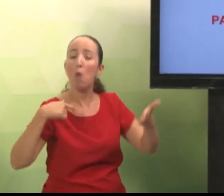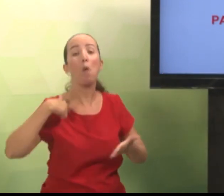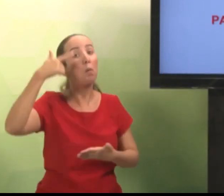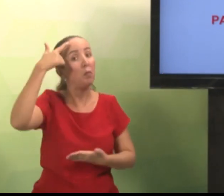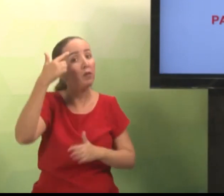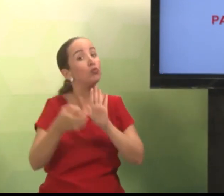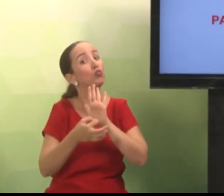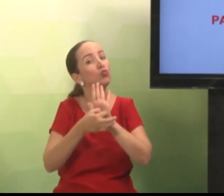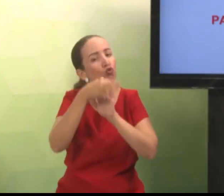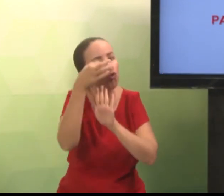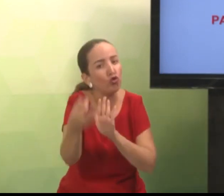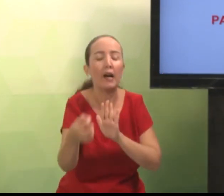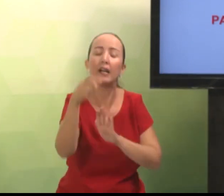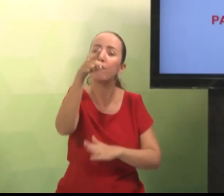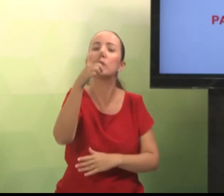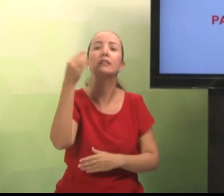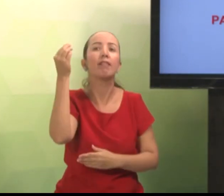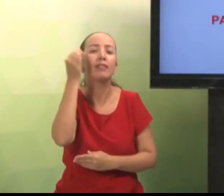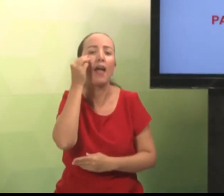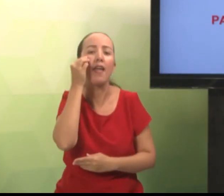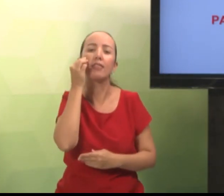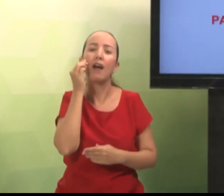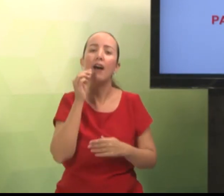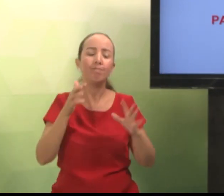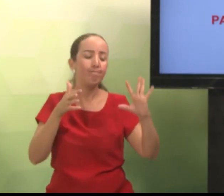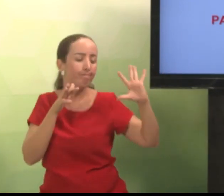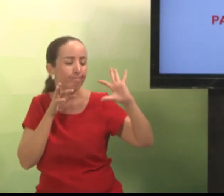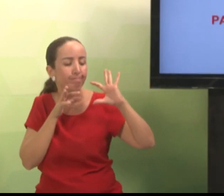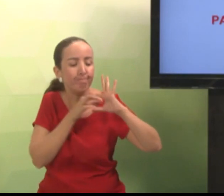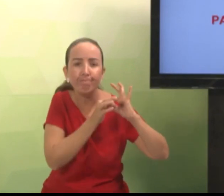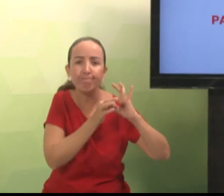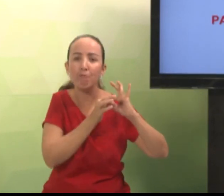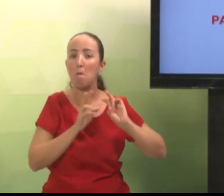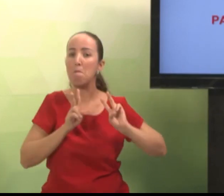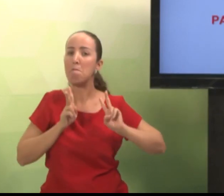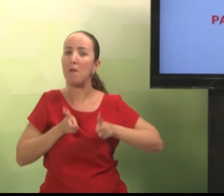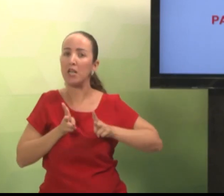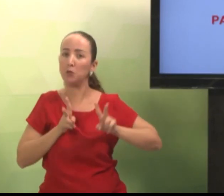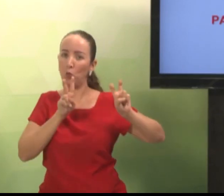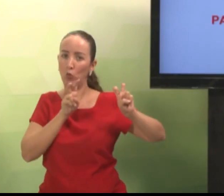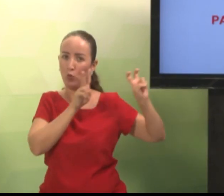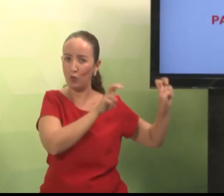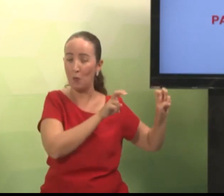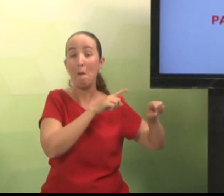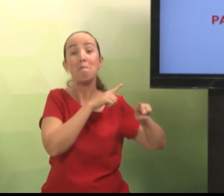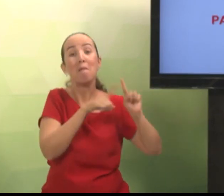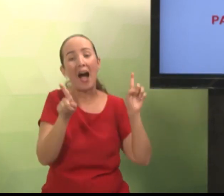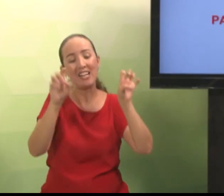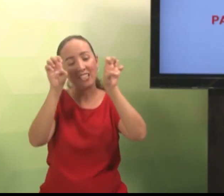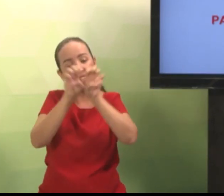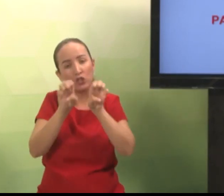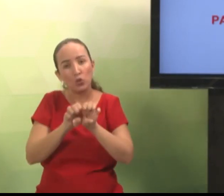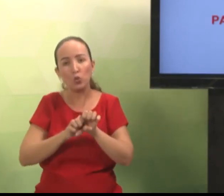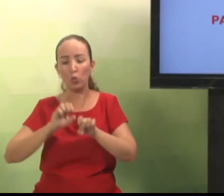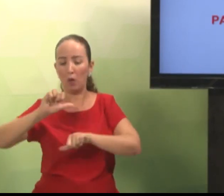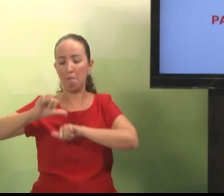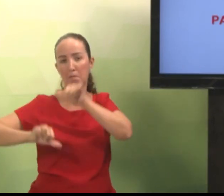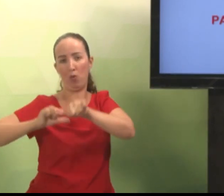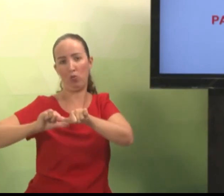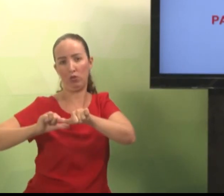texto. Então, é uma opinião. Acredito que vocês podem desenvolver uma mesma temática. Contudo,